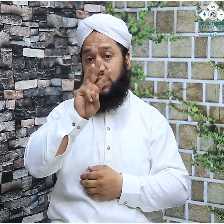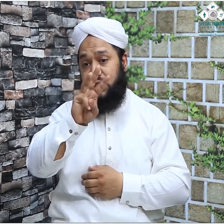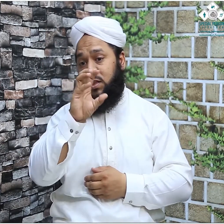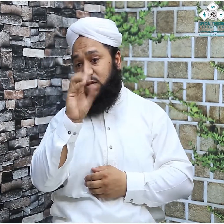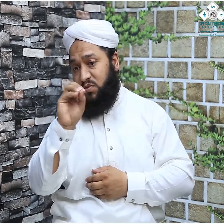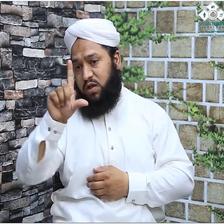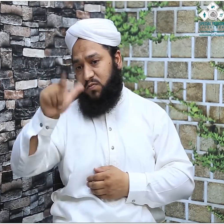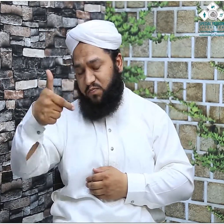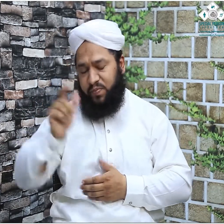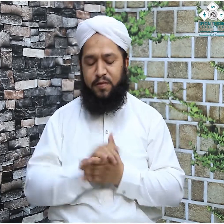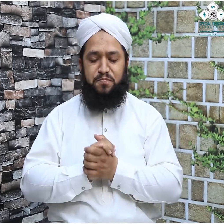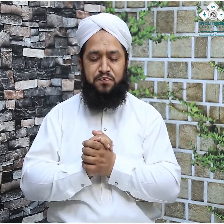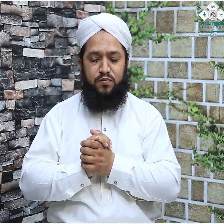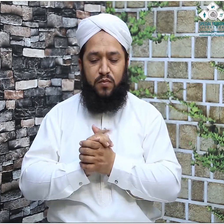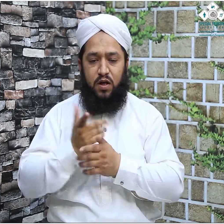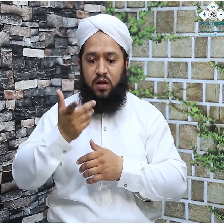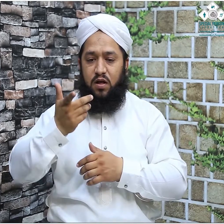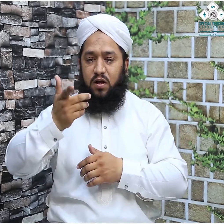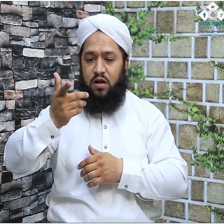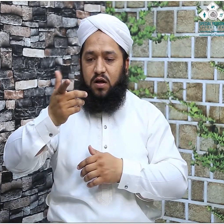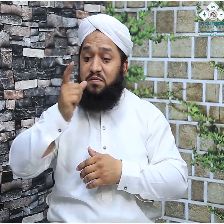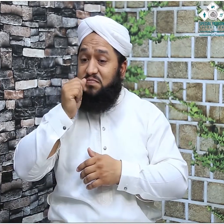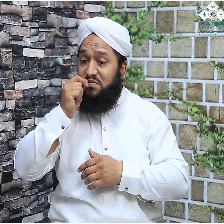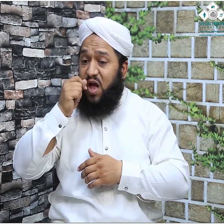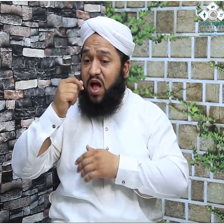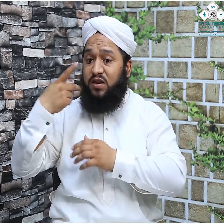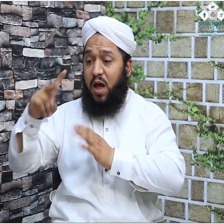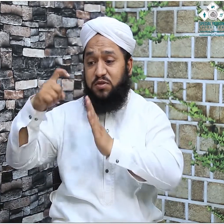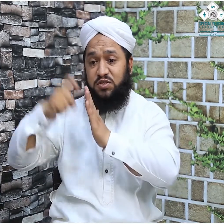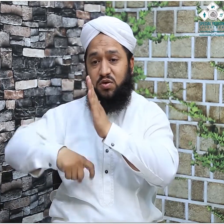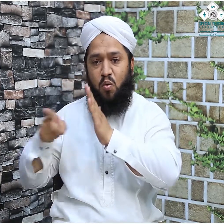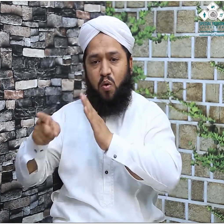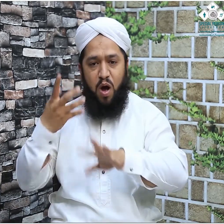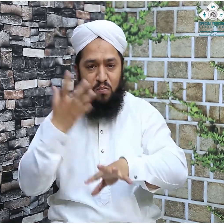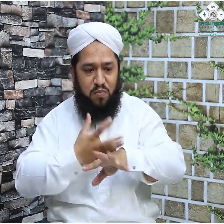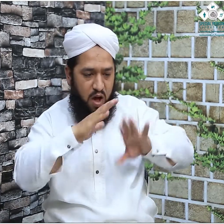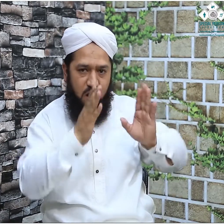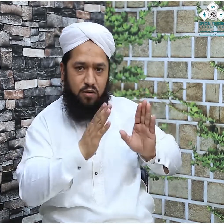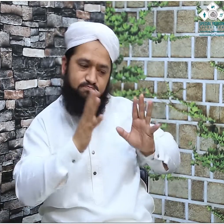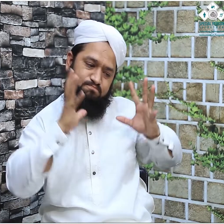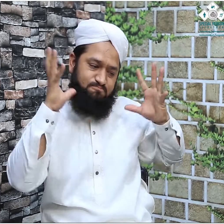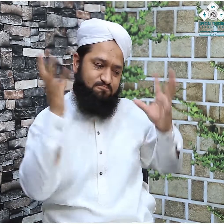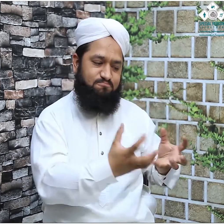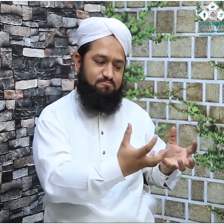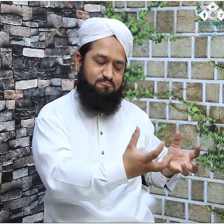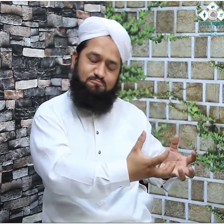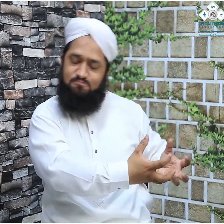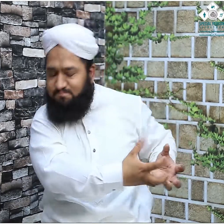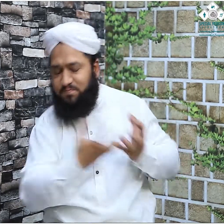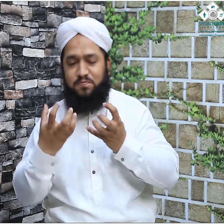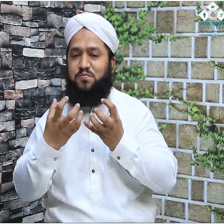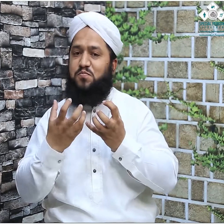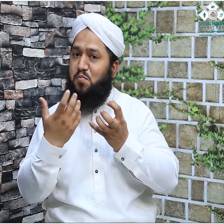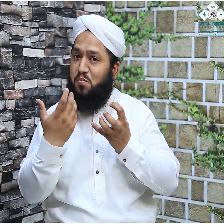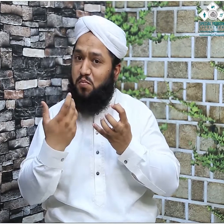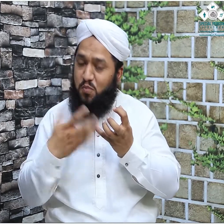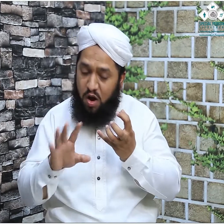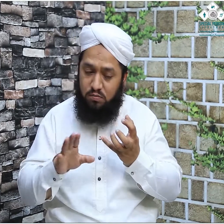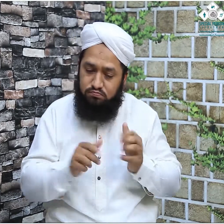ساتھ ہجر کے مقام تک وہ لے گئے حجر اسوت کی جگہ خالی رہ گئی جی ہاں حجر اسوت کی جگہ ایمٹی ہو گئی حجر اسوت